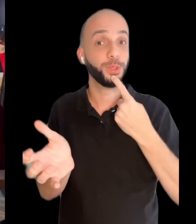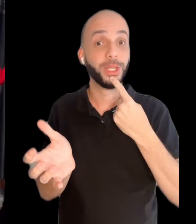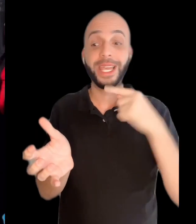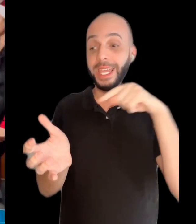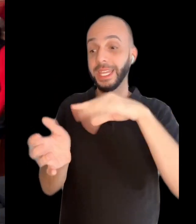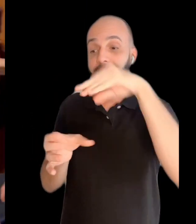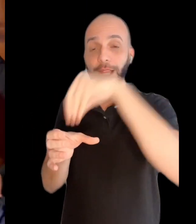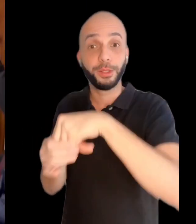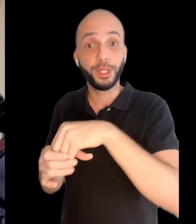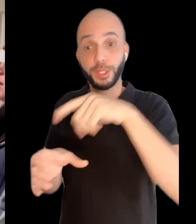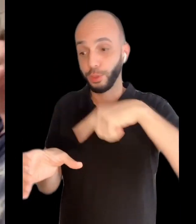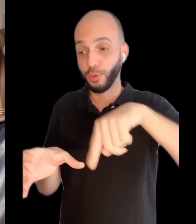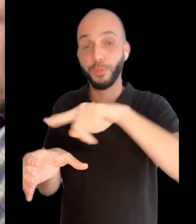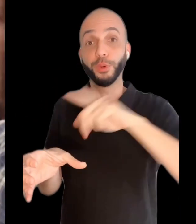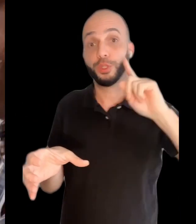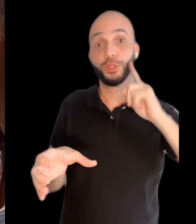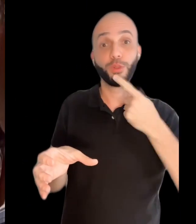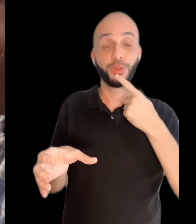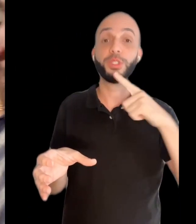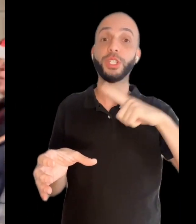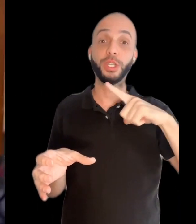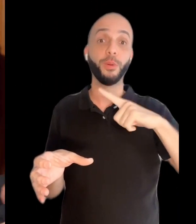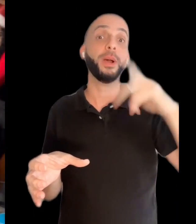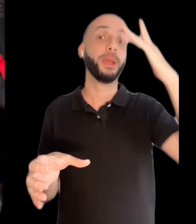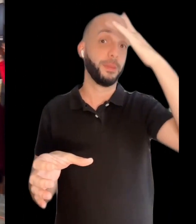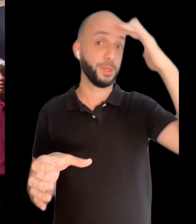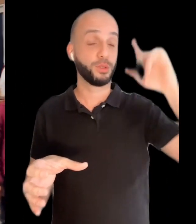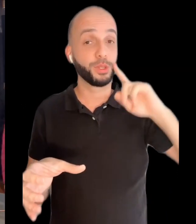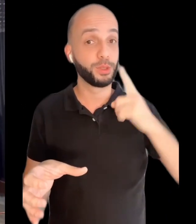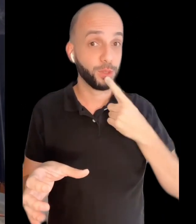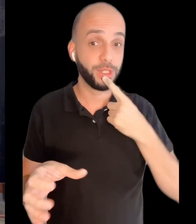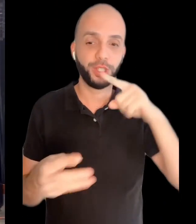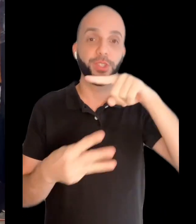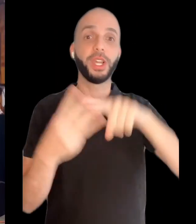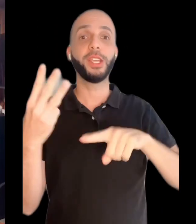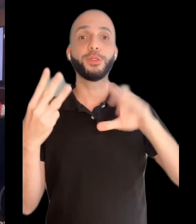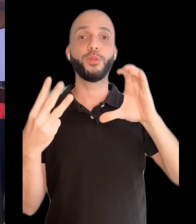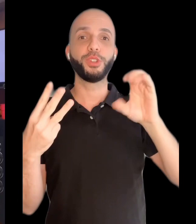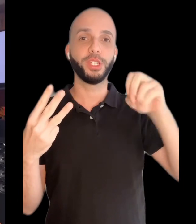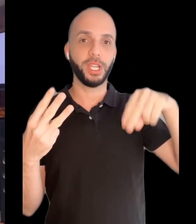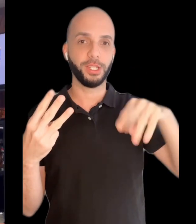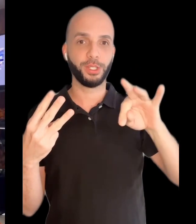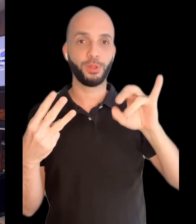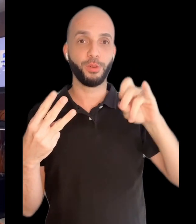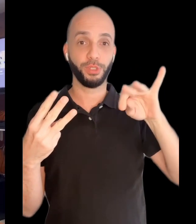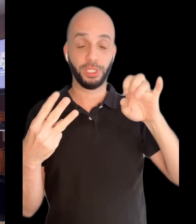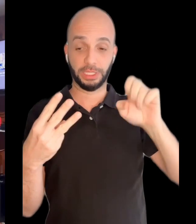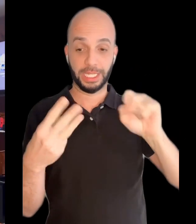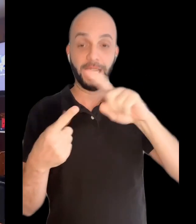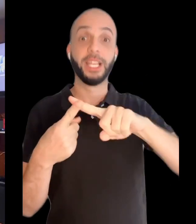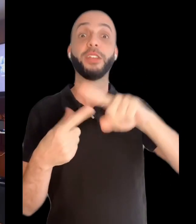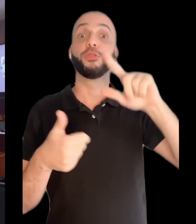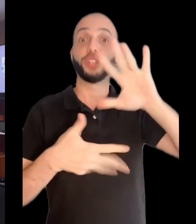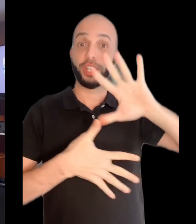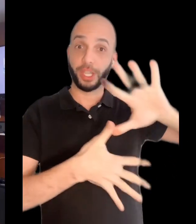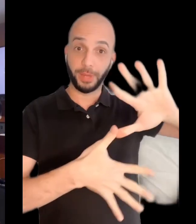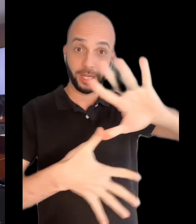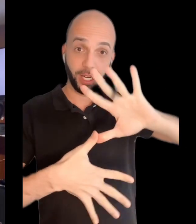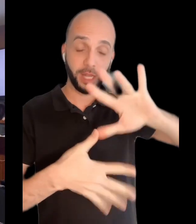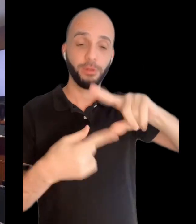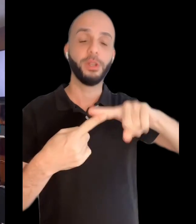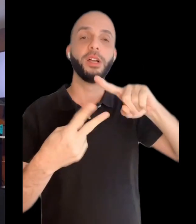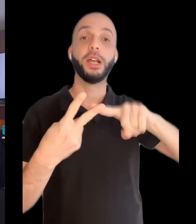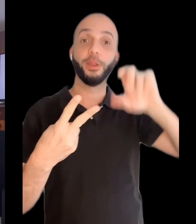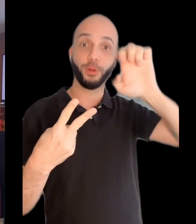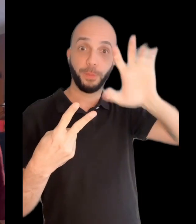de surdos. E dentro desse grupo de surdos tinham pessoas surdas de três continentes. Continente